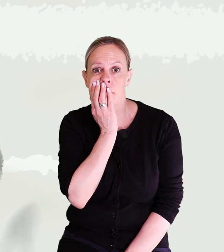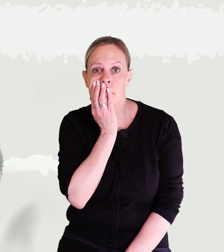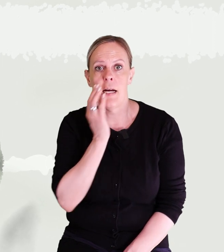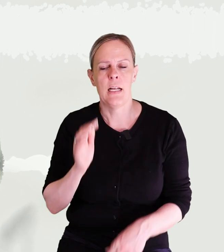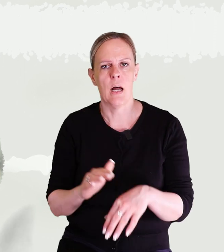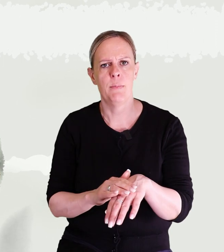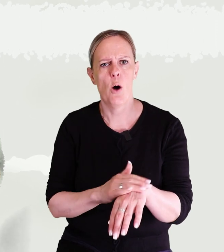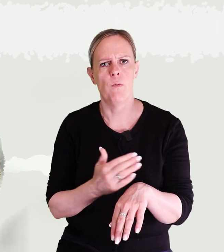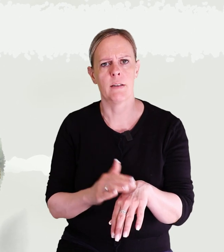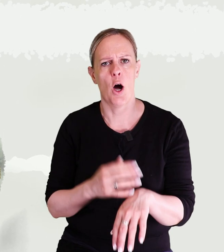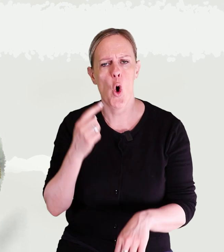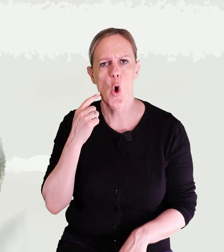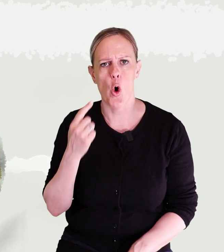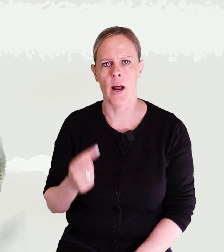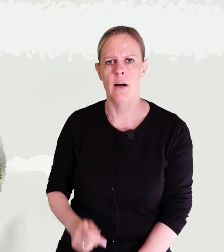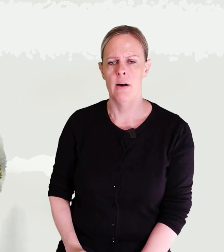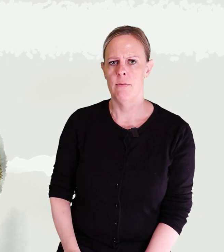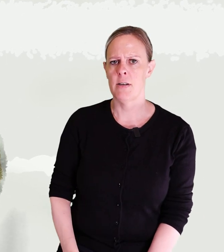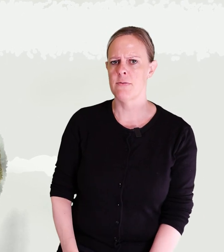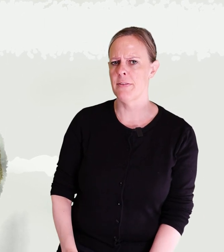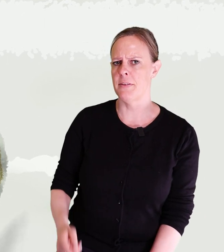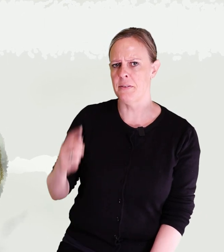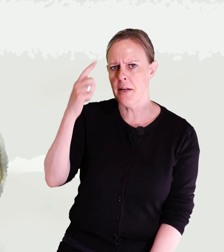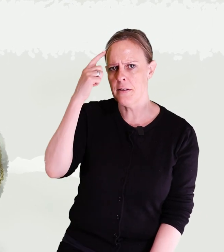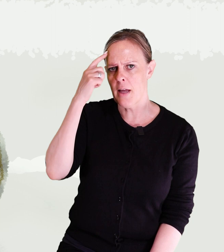Lilla Miao verkar höra vad Svante tänker.